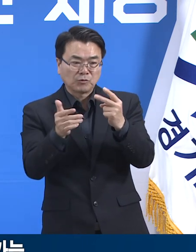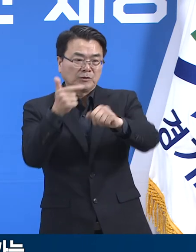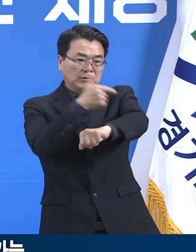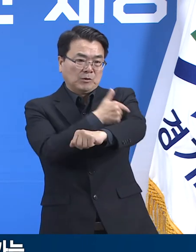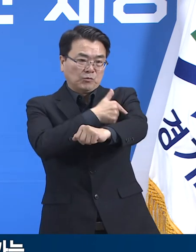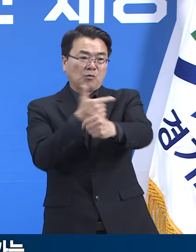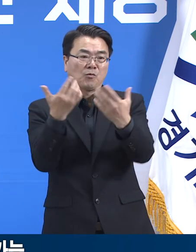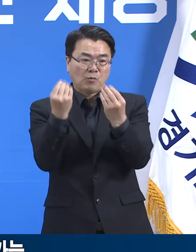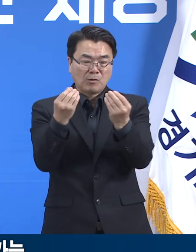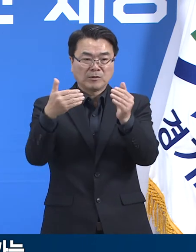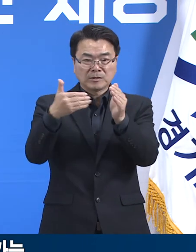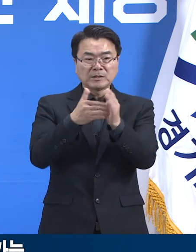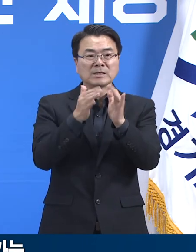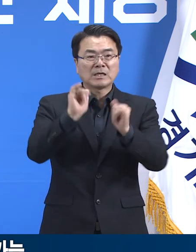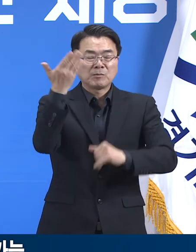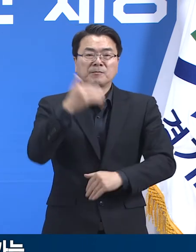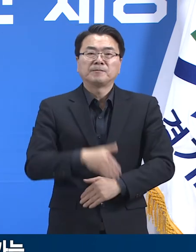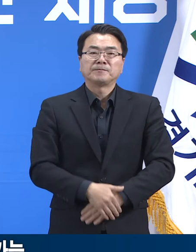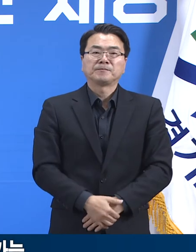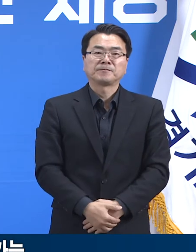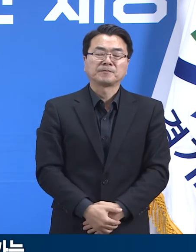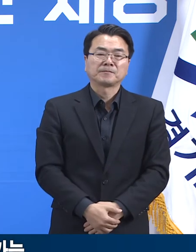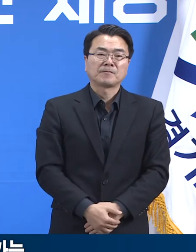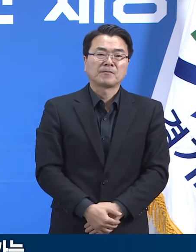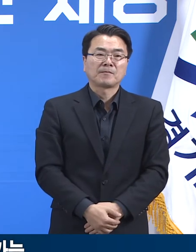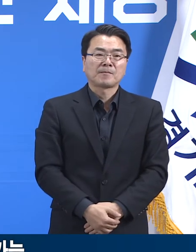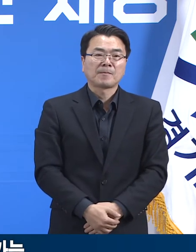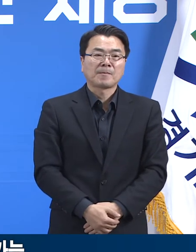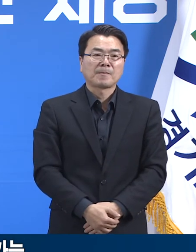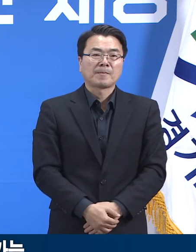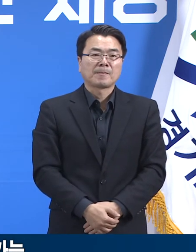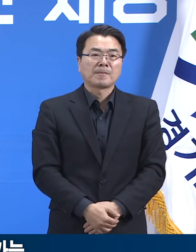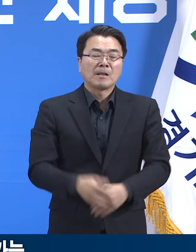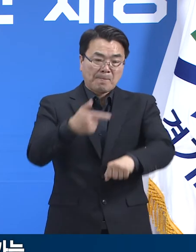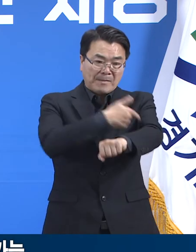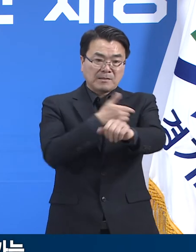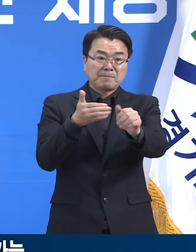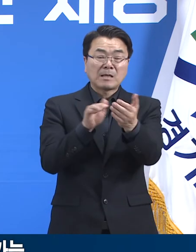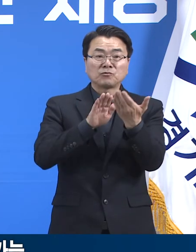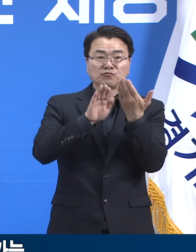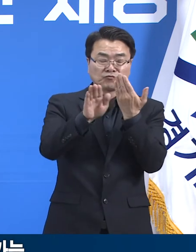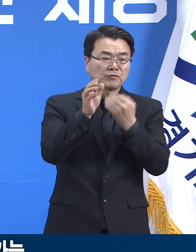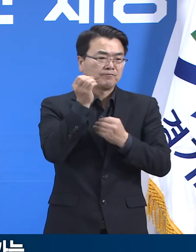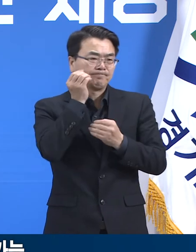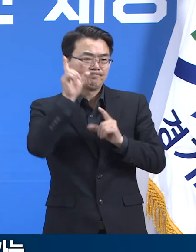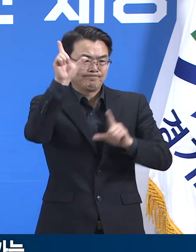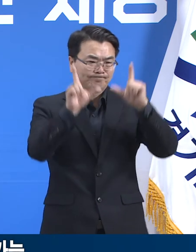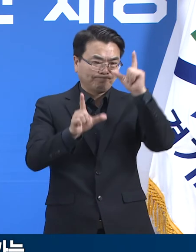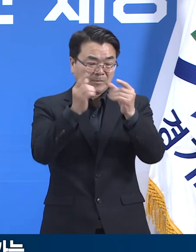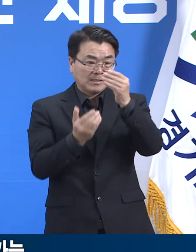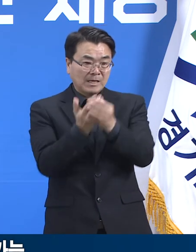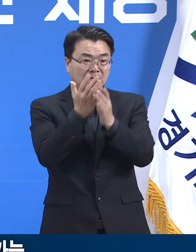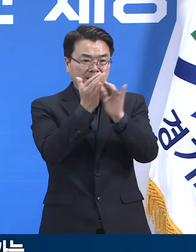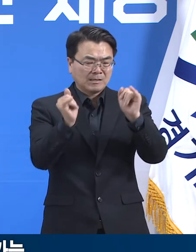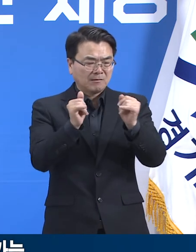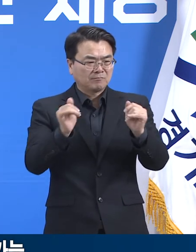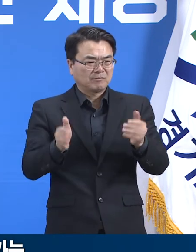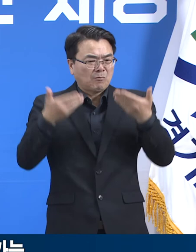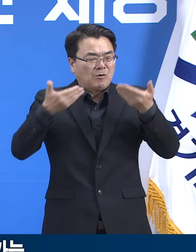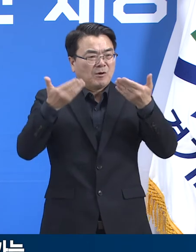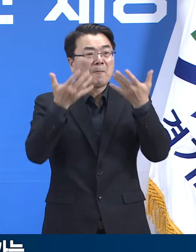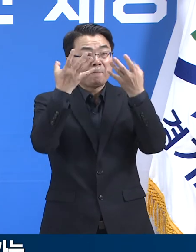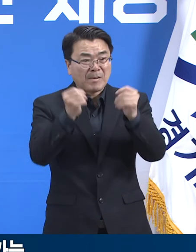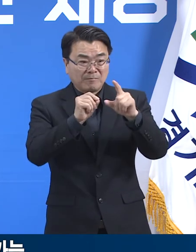한편 지난 한 주간 도내 1,585건의 백신 이상 반응 신고가 있었습니다. 대부분은 경청 사례이며 중증